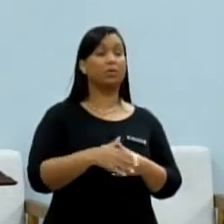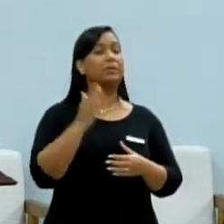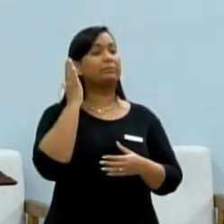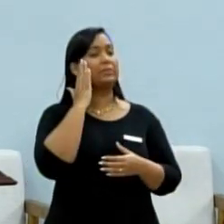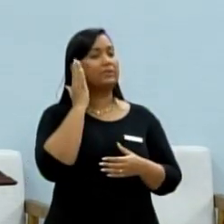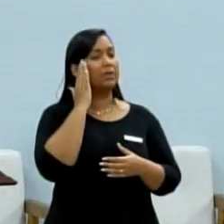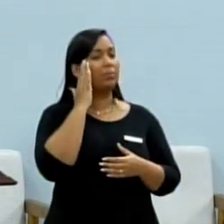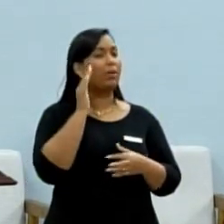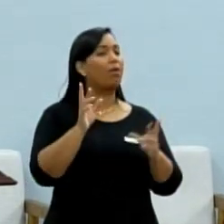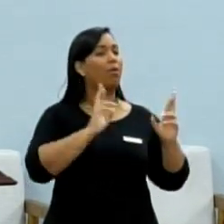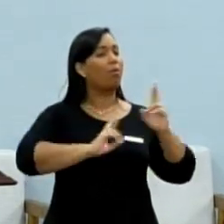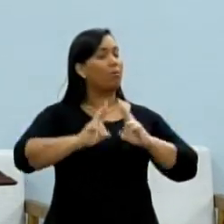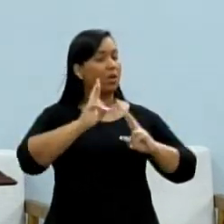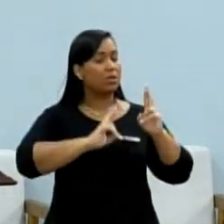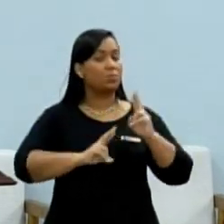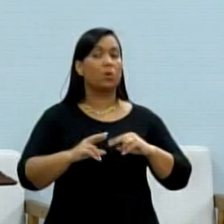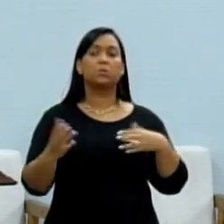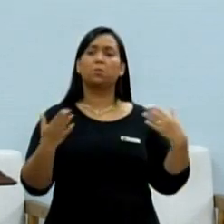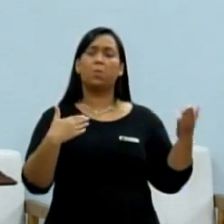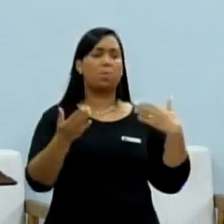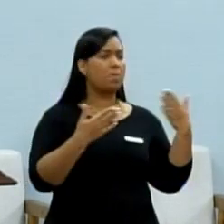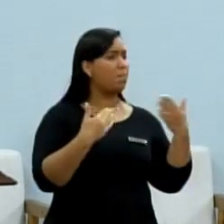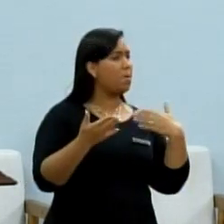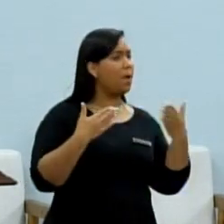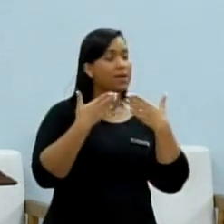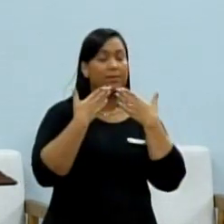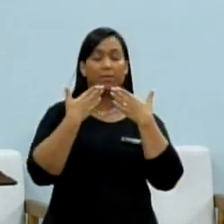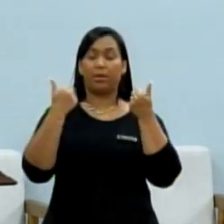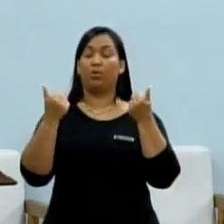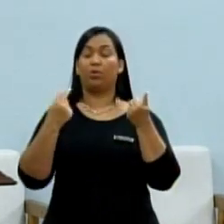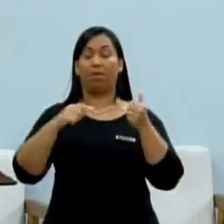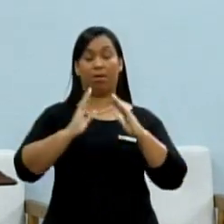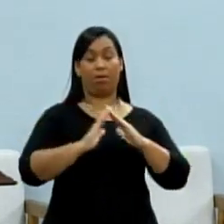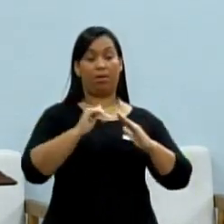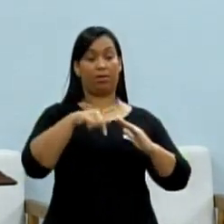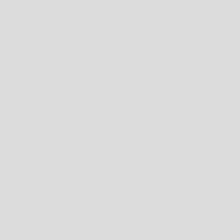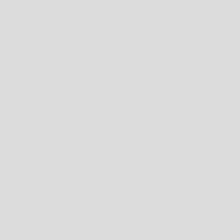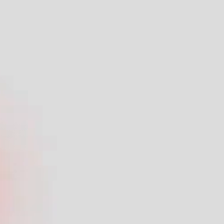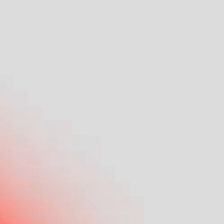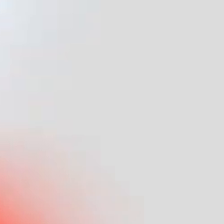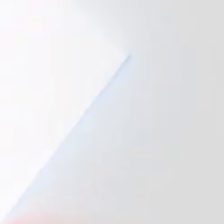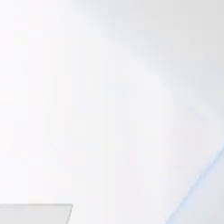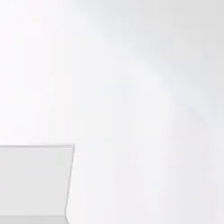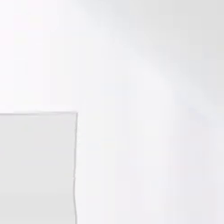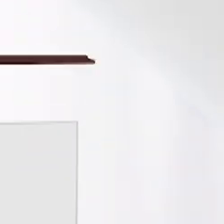uma resposta e debater essas melhorias no nosso município. Muito obrigado, presidente.